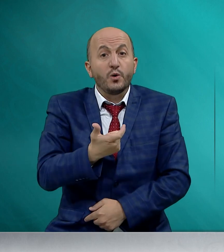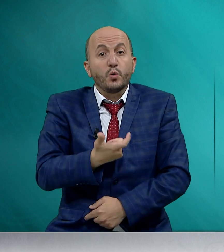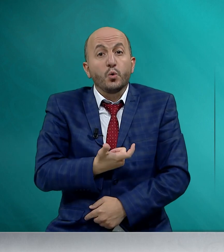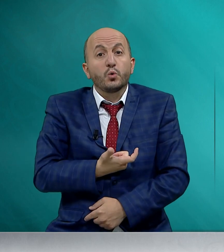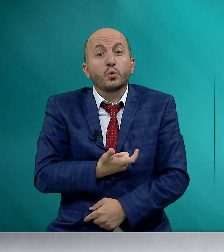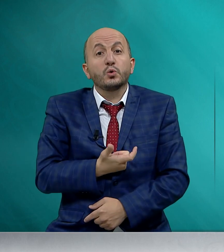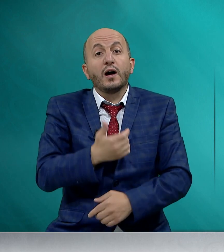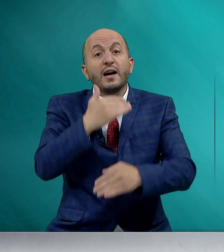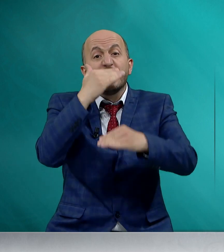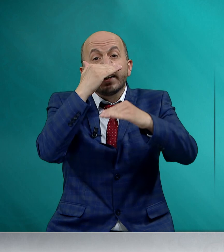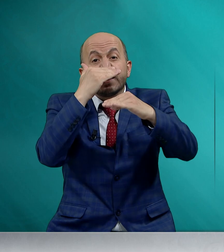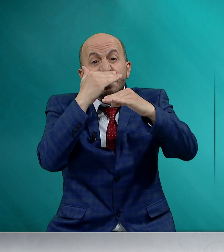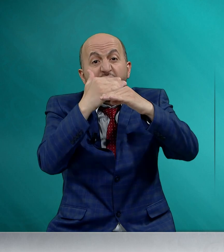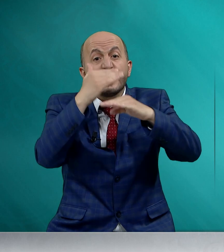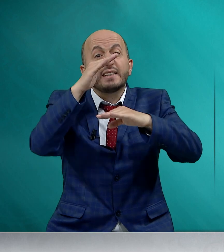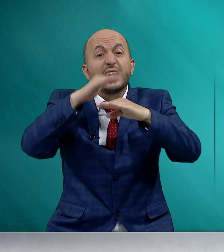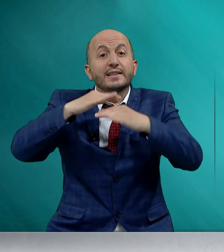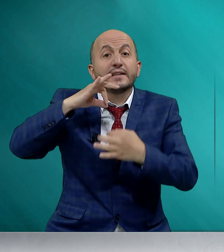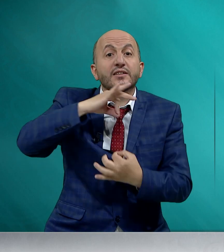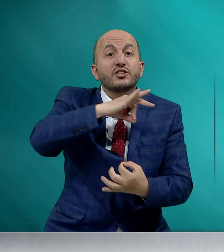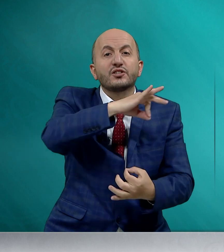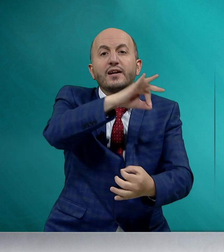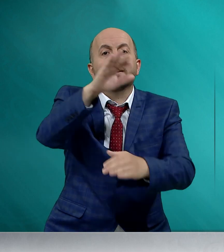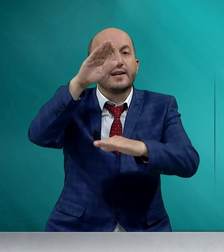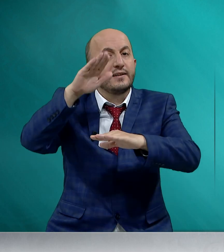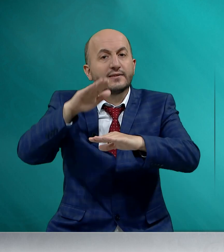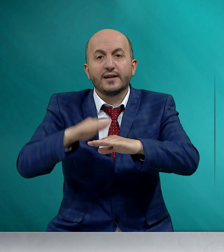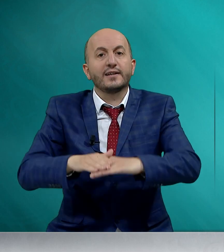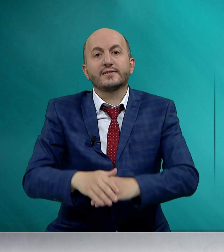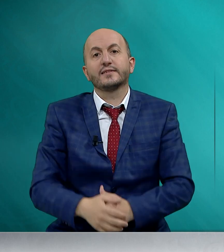hukukuna riayet eden kişilerden eylesin.